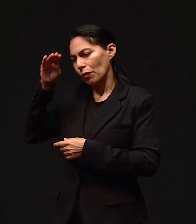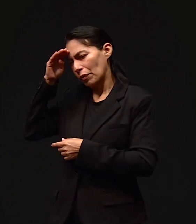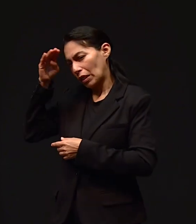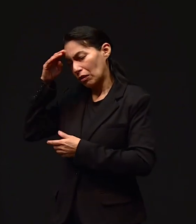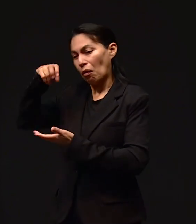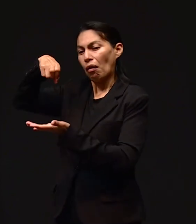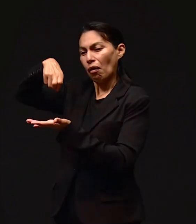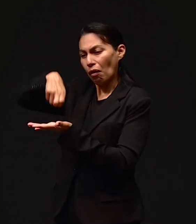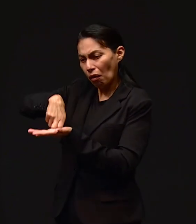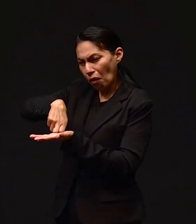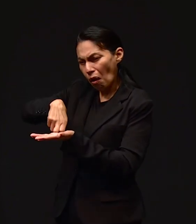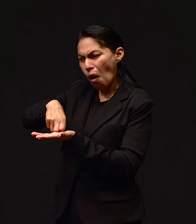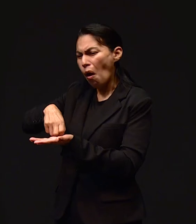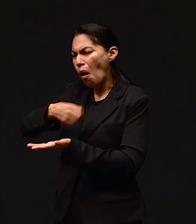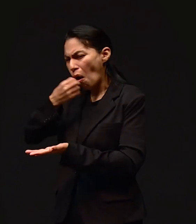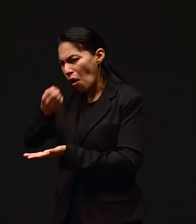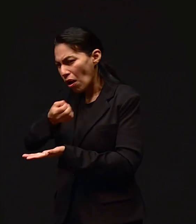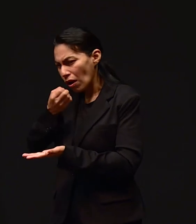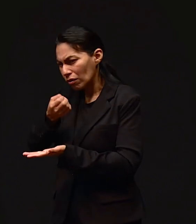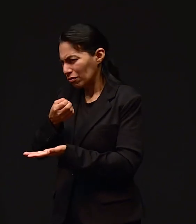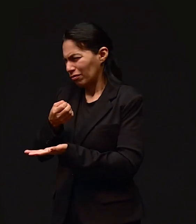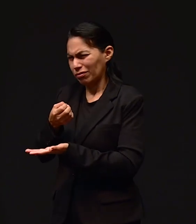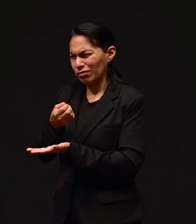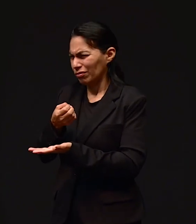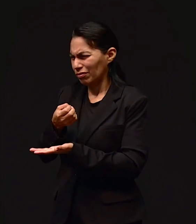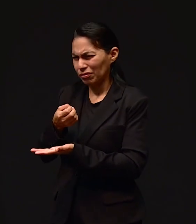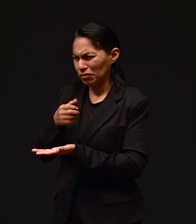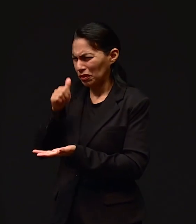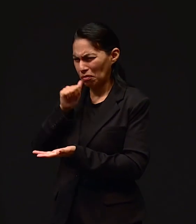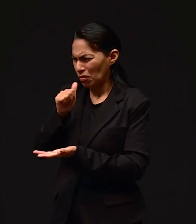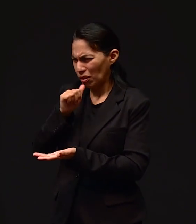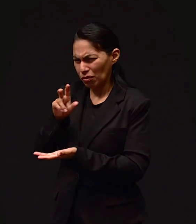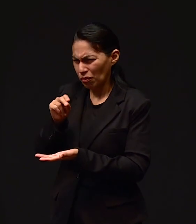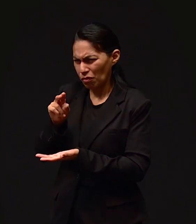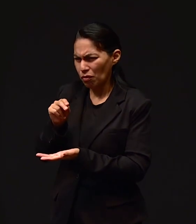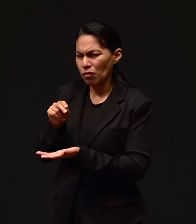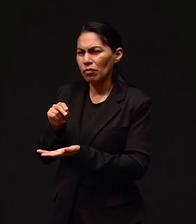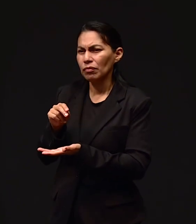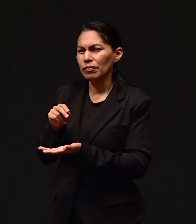he sentido, porque así lo he practicado. O sea, perdón, me...